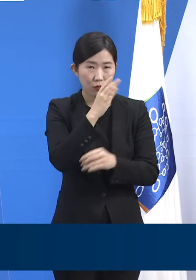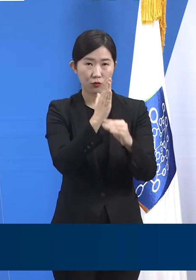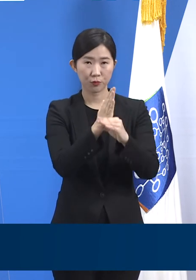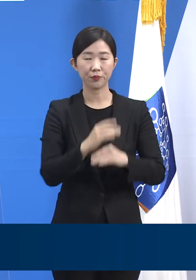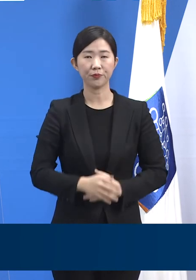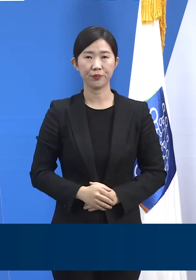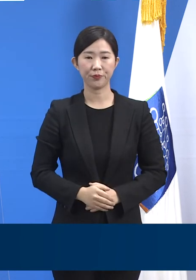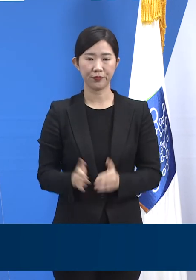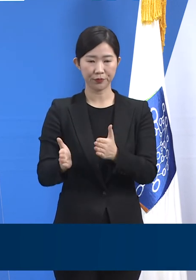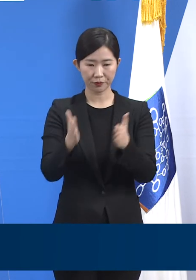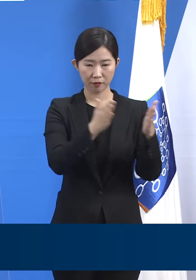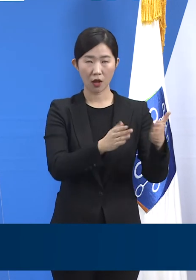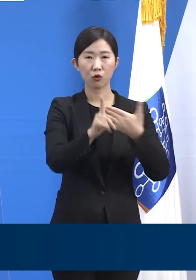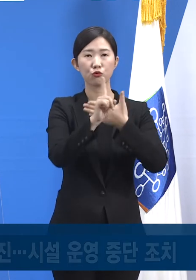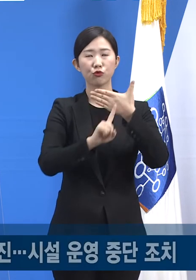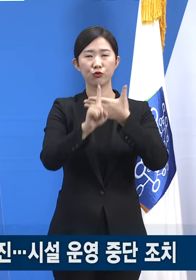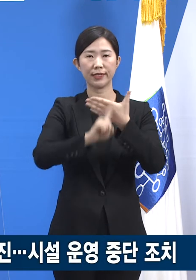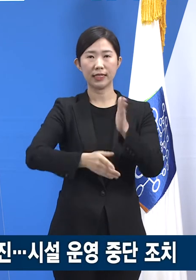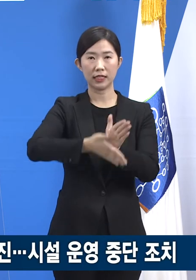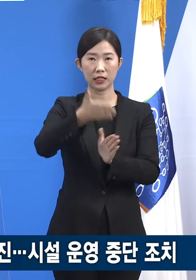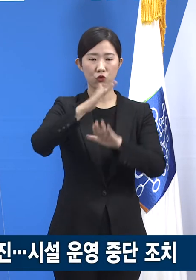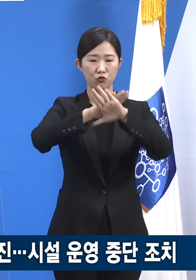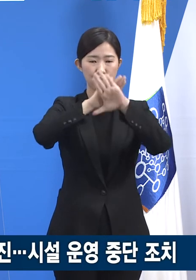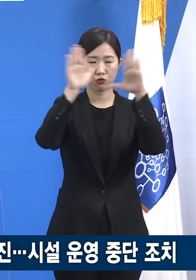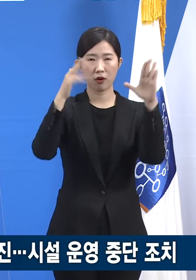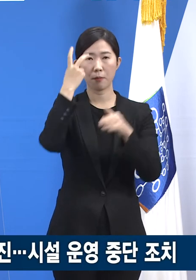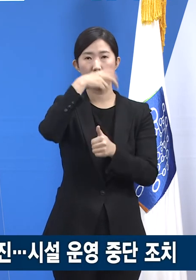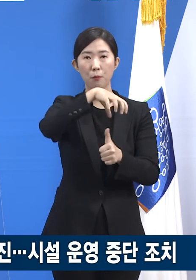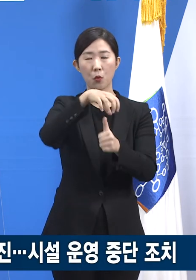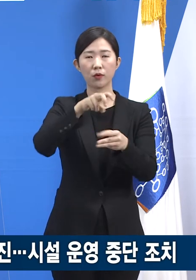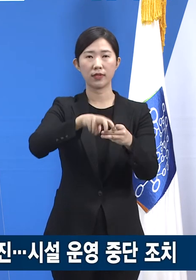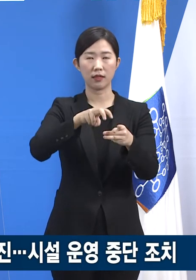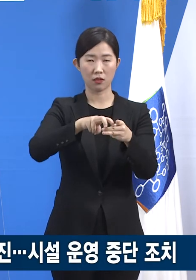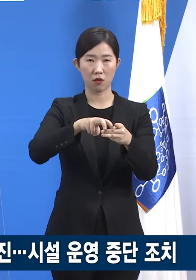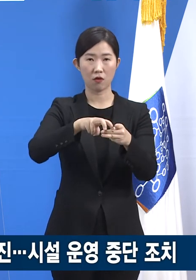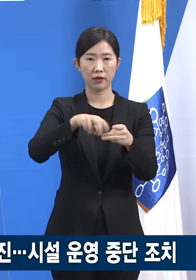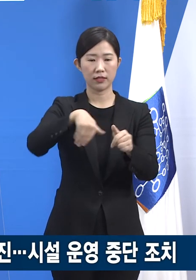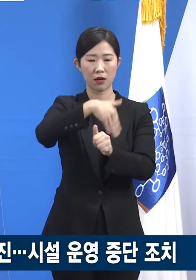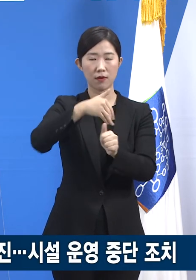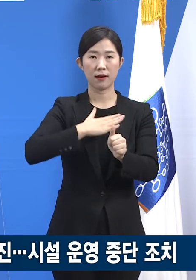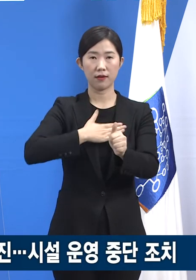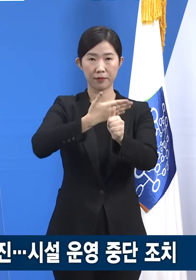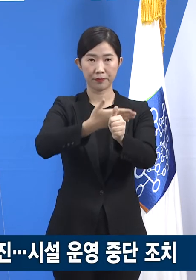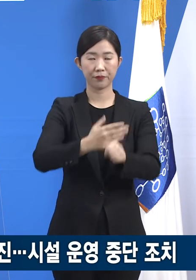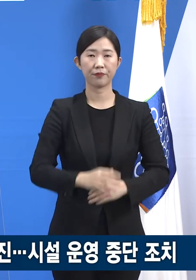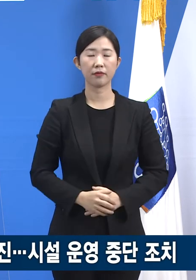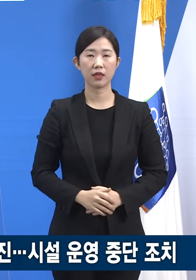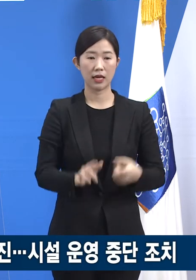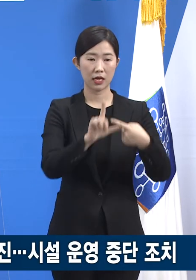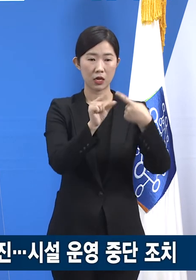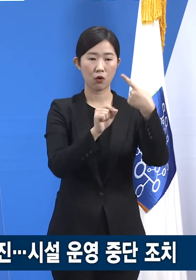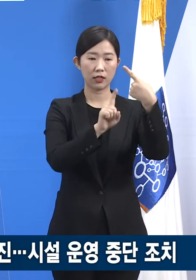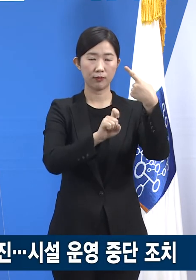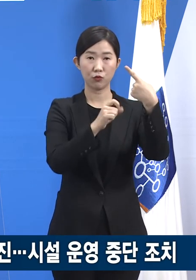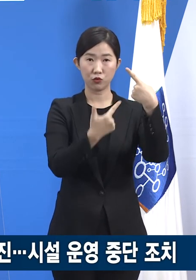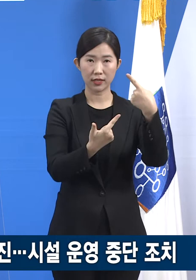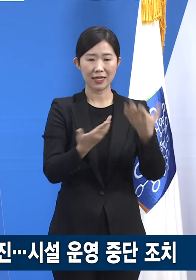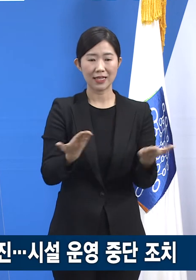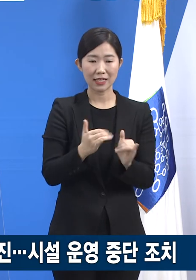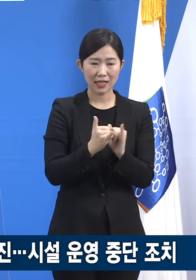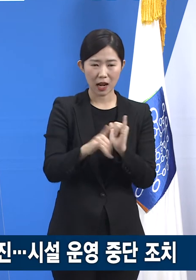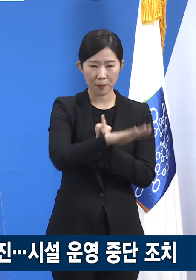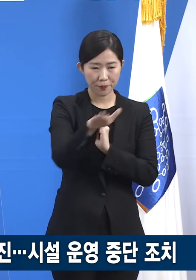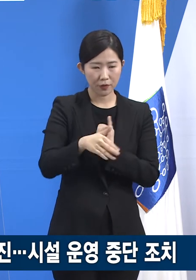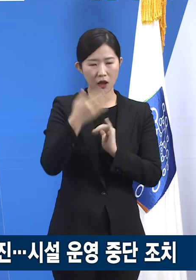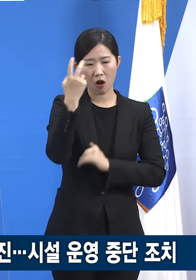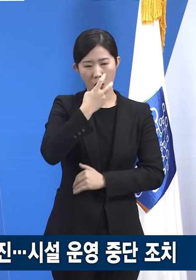구리시 소재 주간보호센터 관련 확진 상황입니다. 지난 16일 종사자 대상 정기검사에서